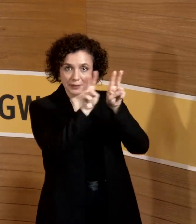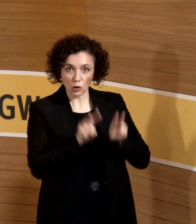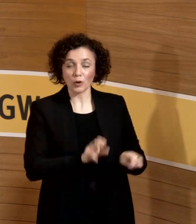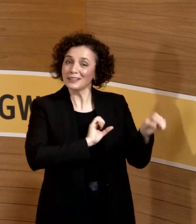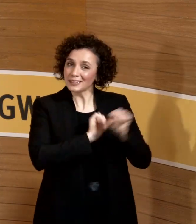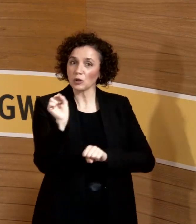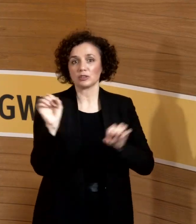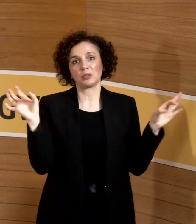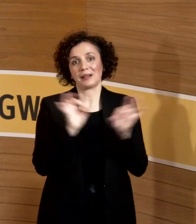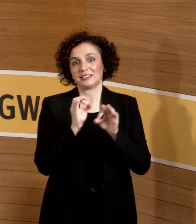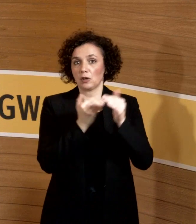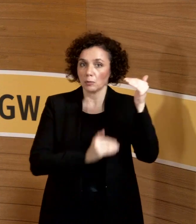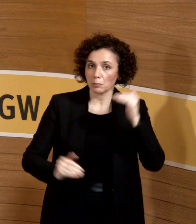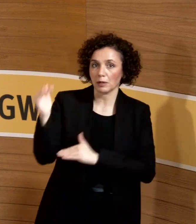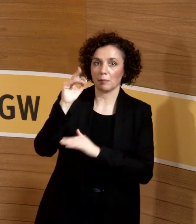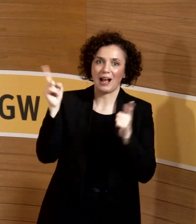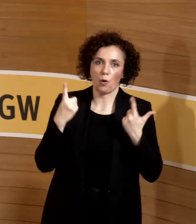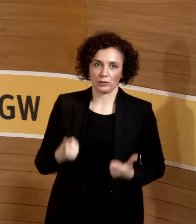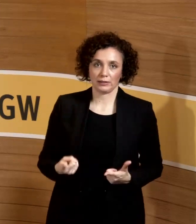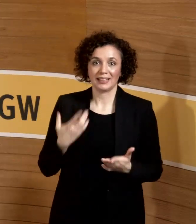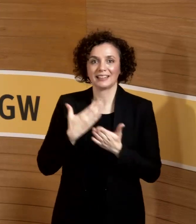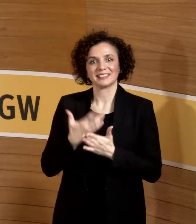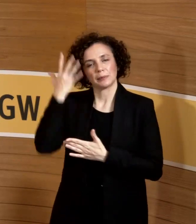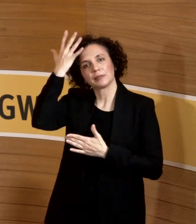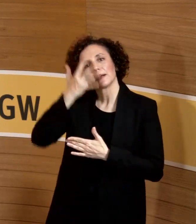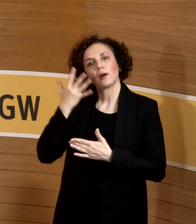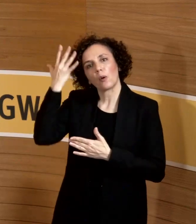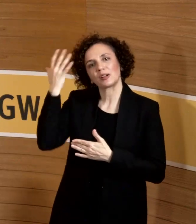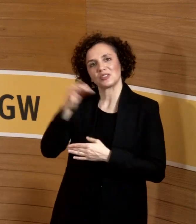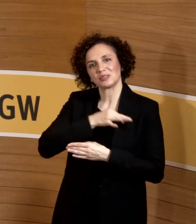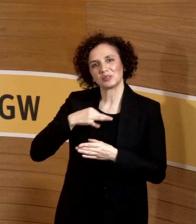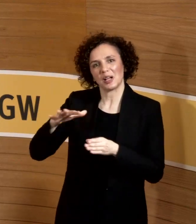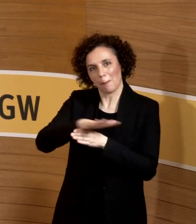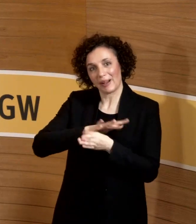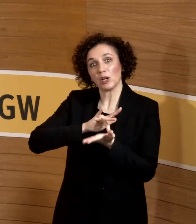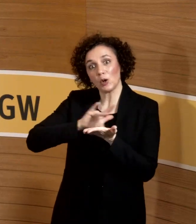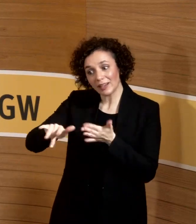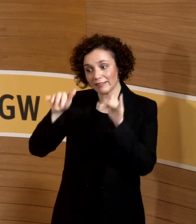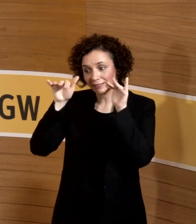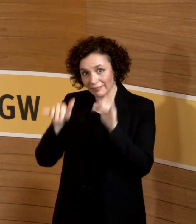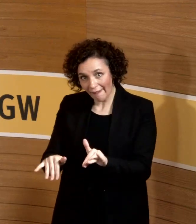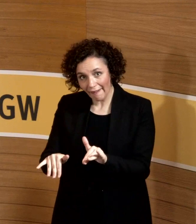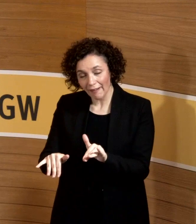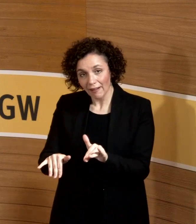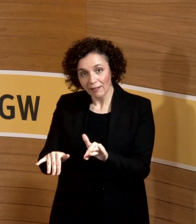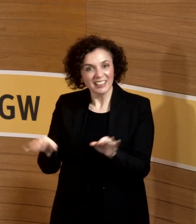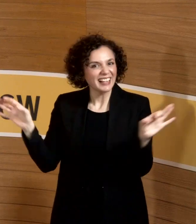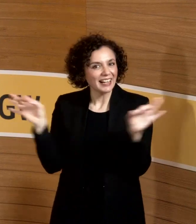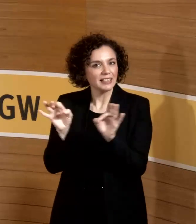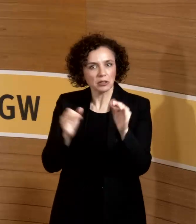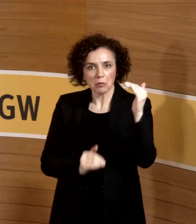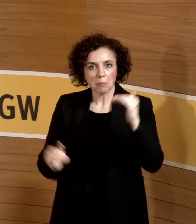Entwarnung geben für Zytomegalie im Gesundheitswesen, im Setting, wo alles mit hygienischen Maßnahmen kontrolliert ist.